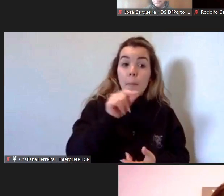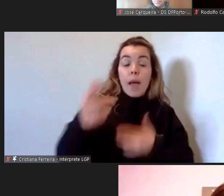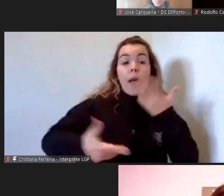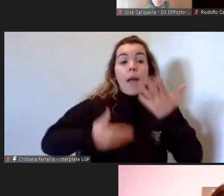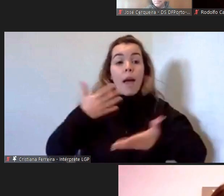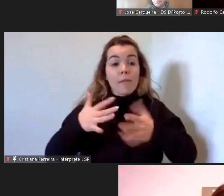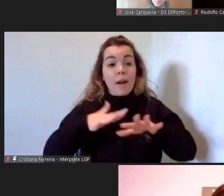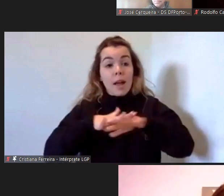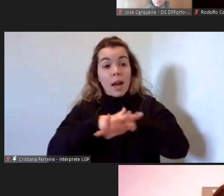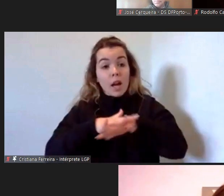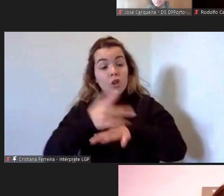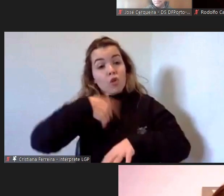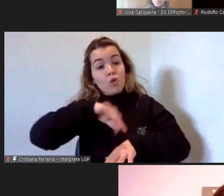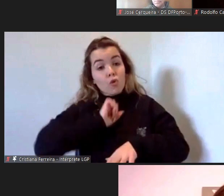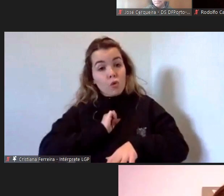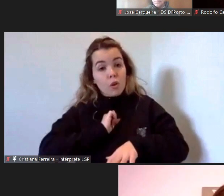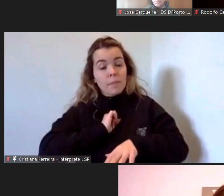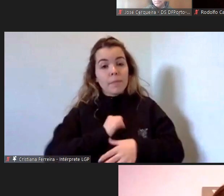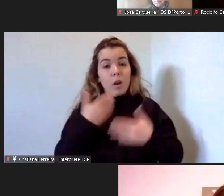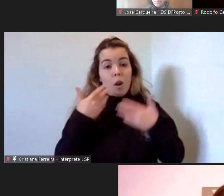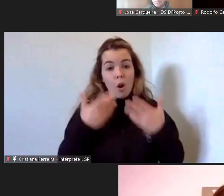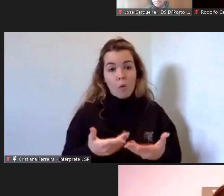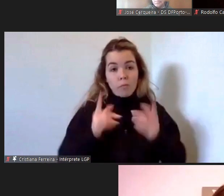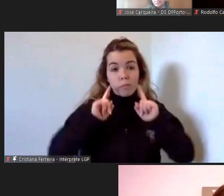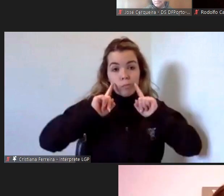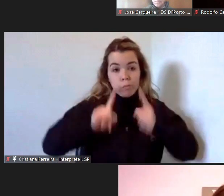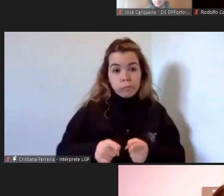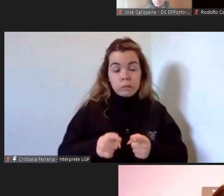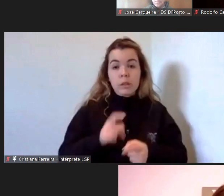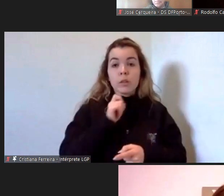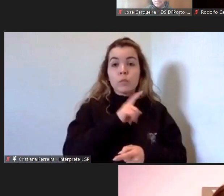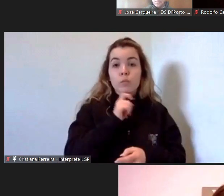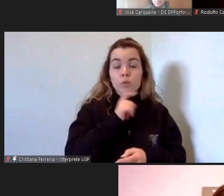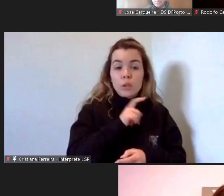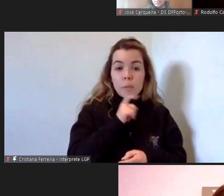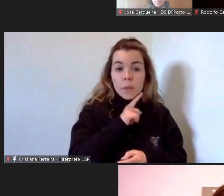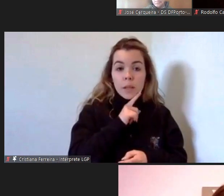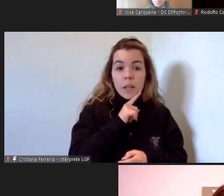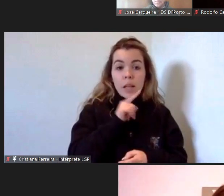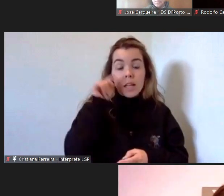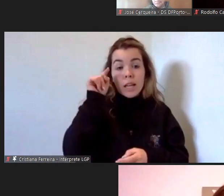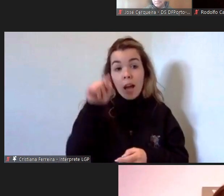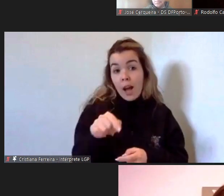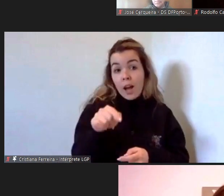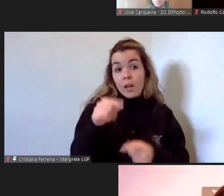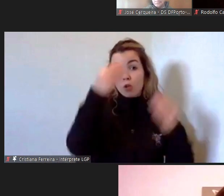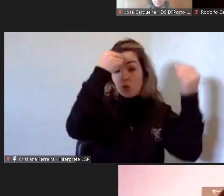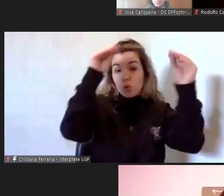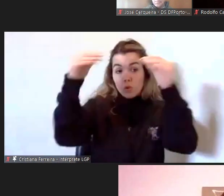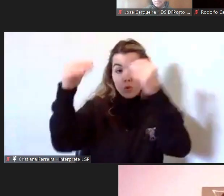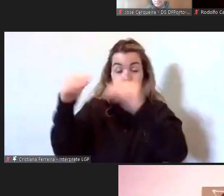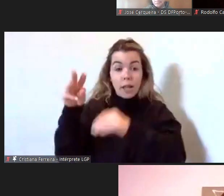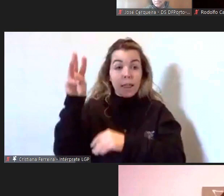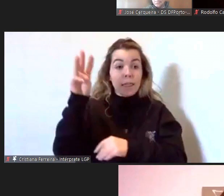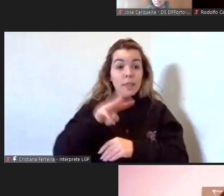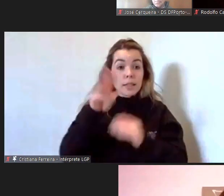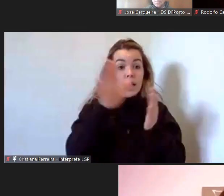ativarmos as nossas redes de pertença eu vou agora abrir a possibilidade de que estes formantes desta terceira edição